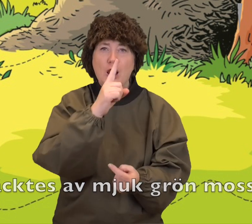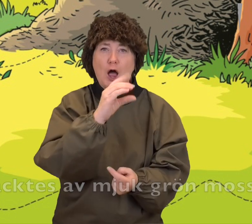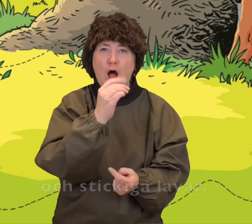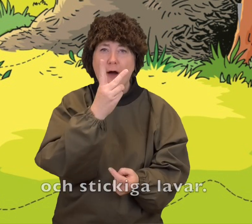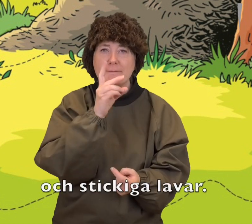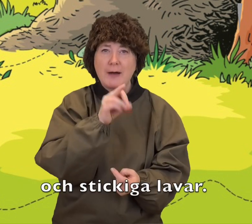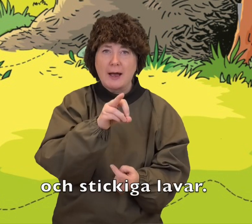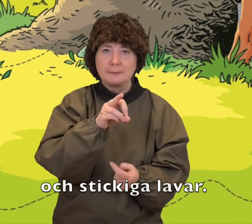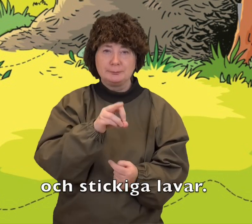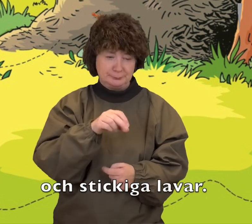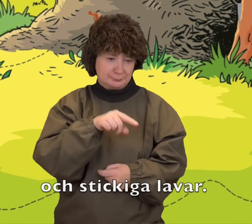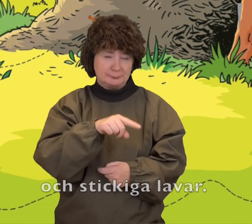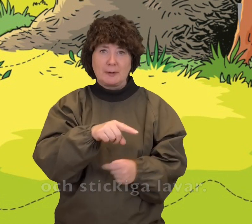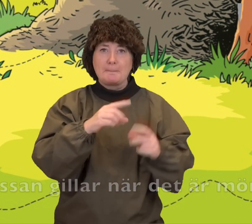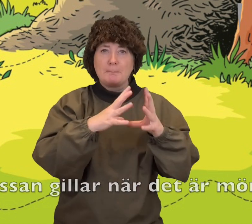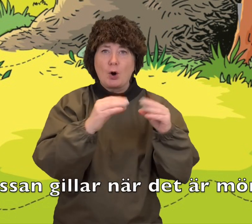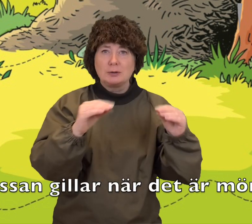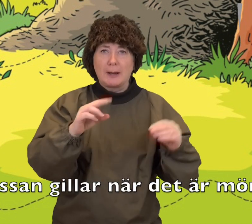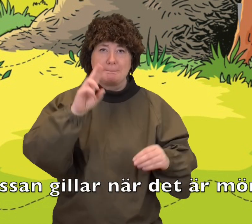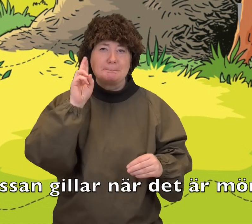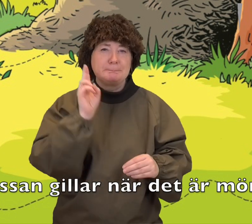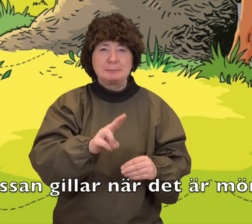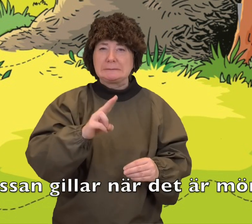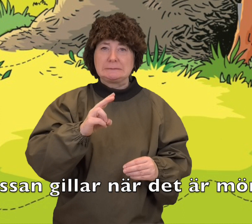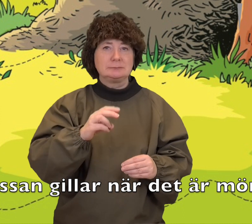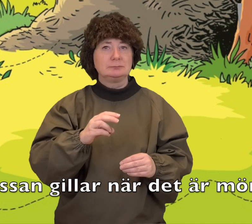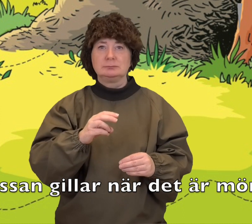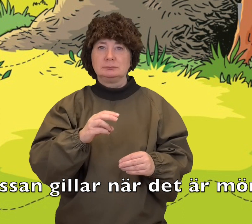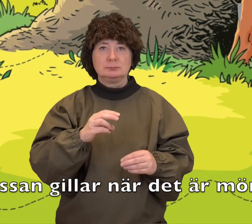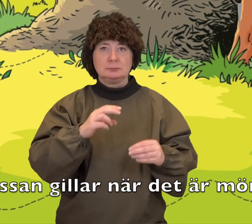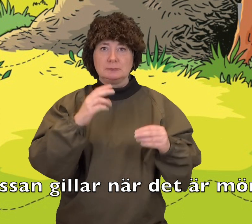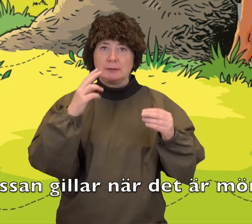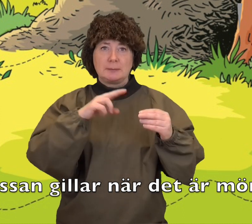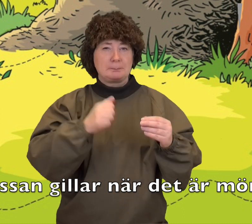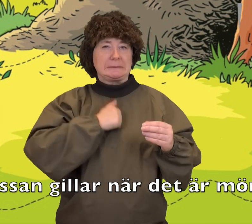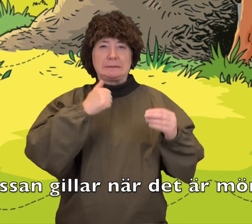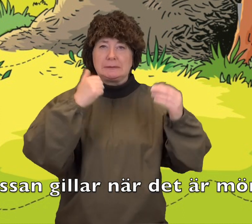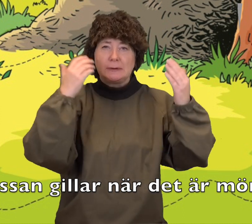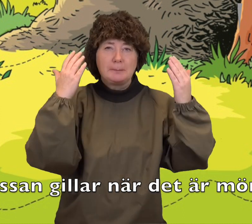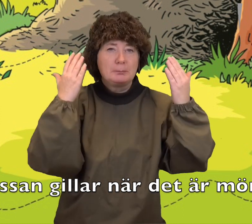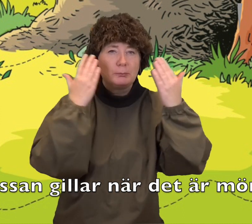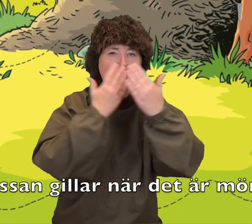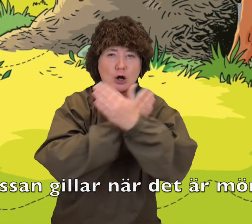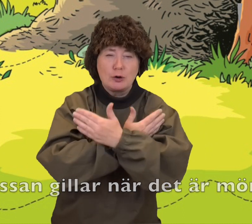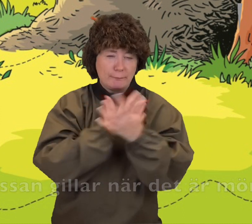och stickiga lavar. Mossan gillar när det är mörkt och fuktigt.